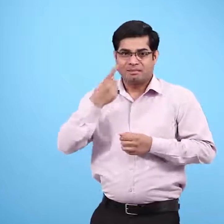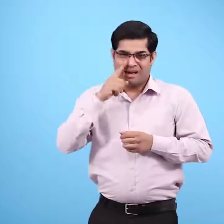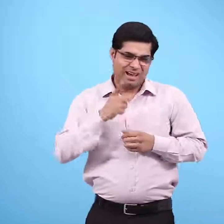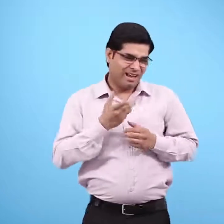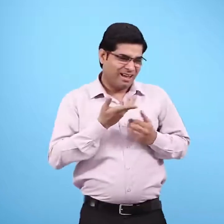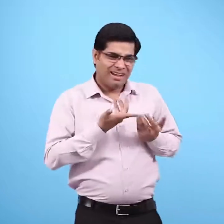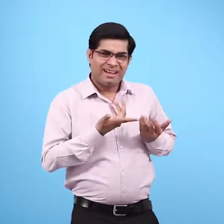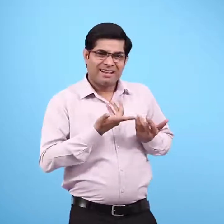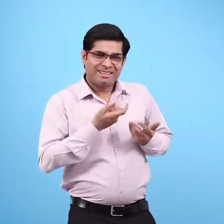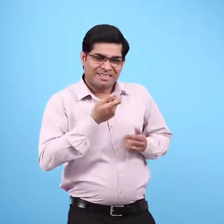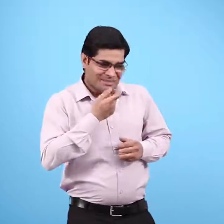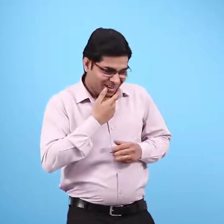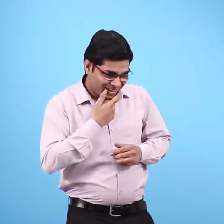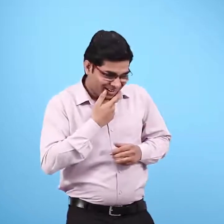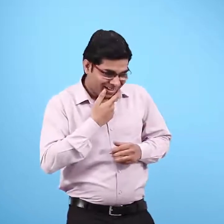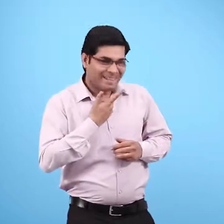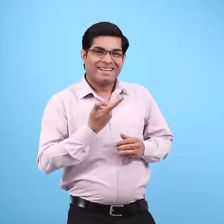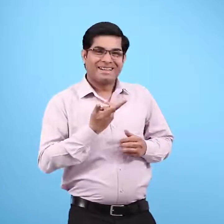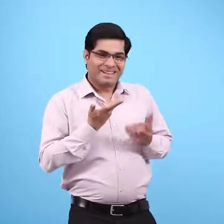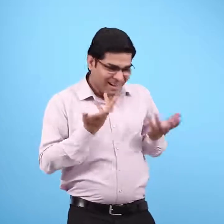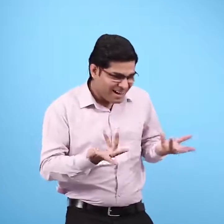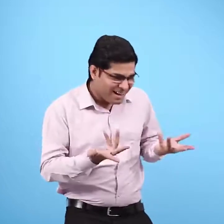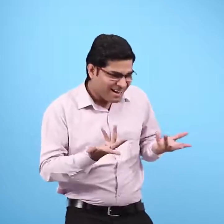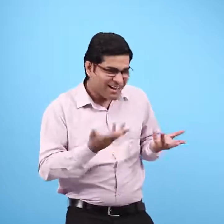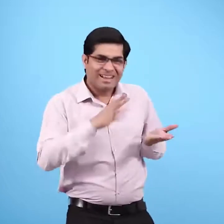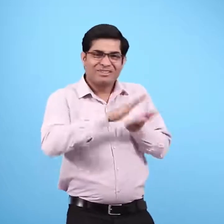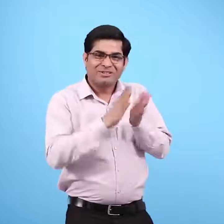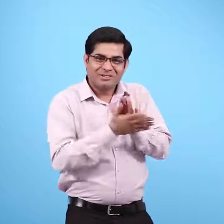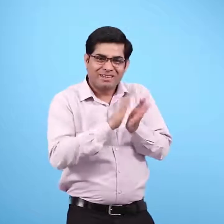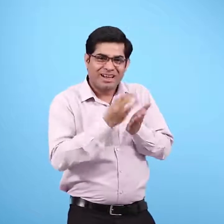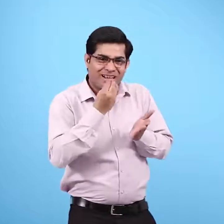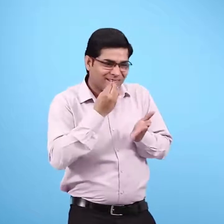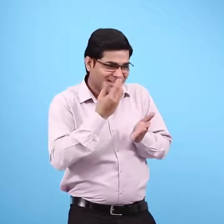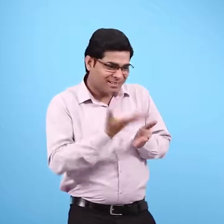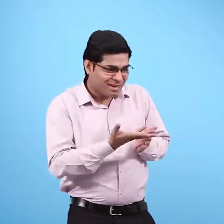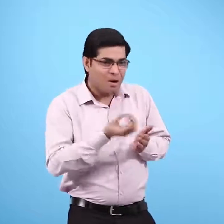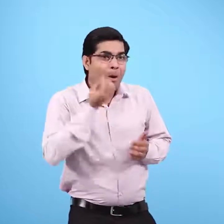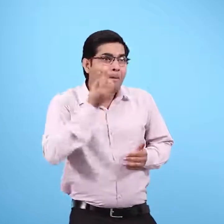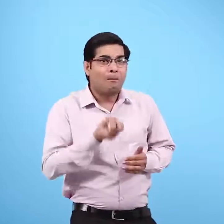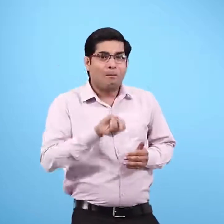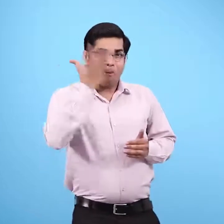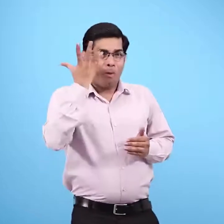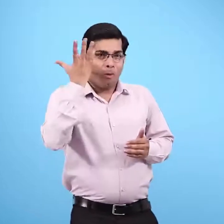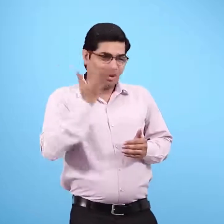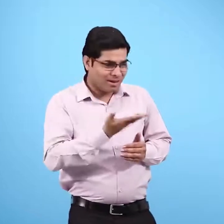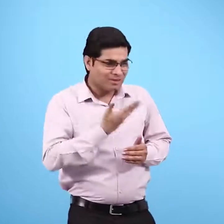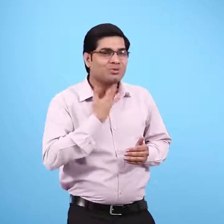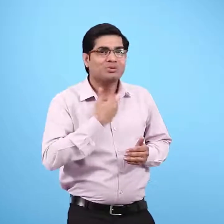मा ने हास्ते हुए कहा कितना मीठा खाऊगी सुभा भी तो तुमने चीनी वाली रोटी खाई थी